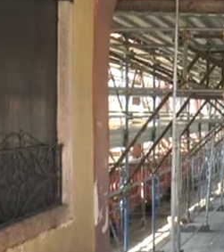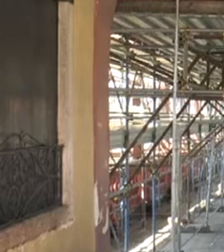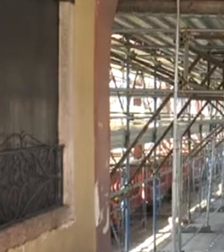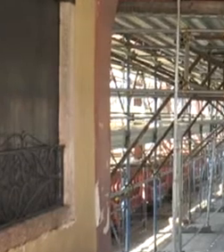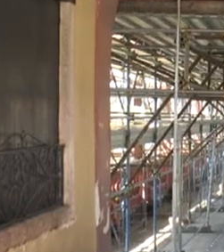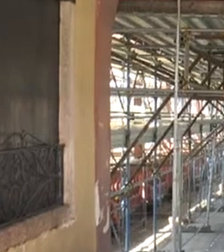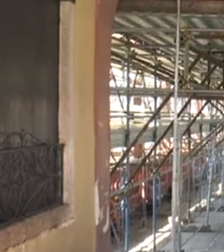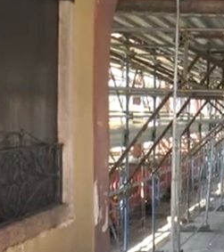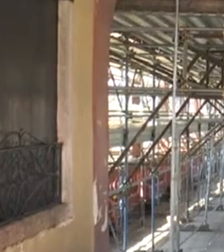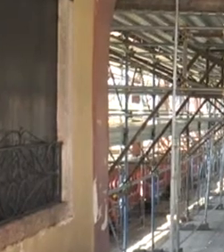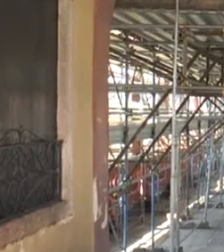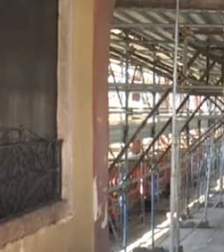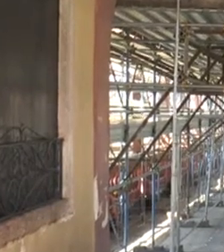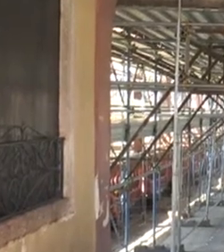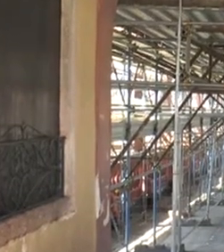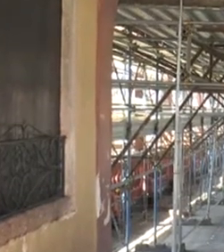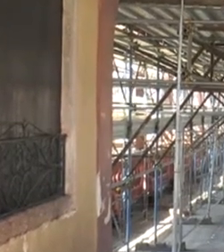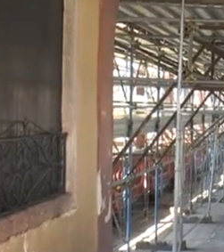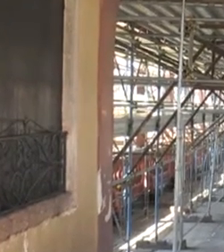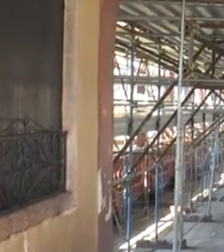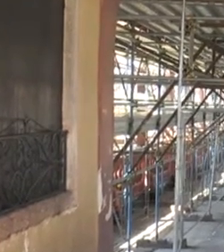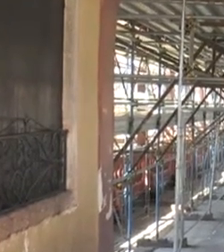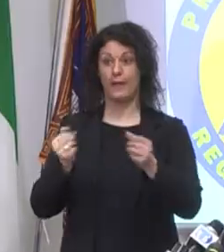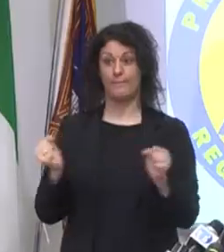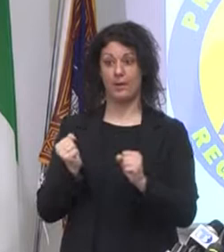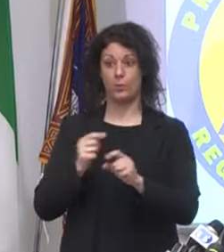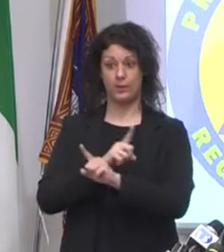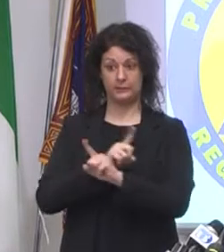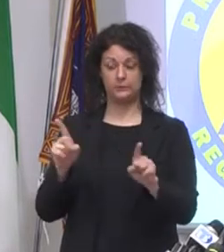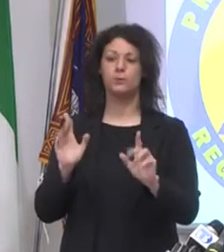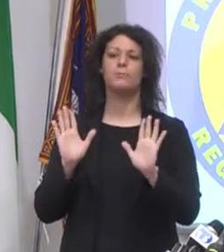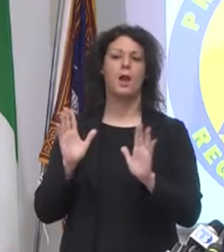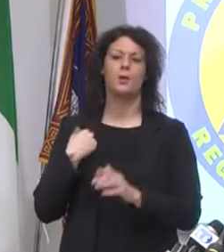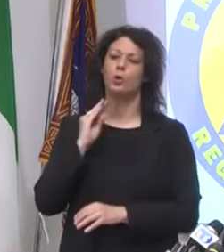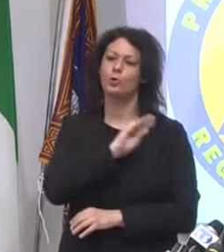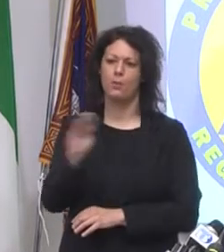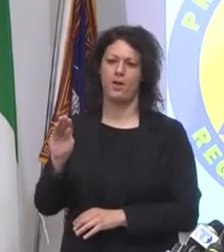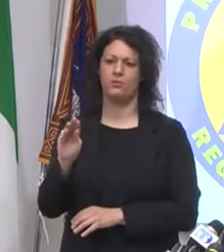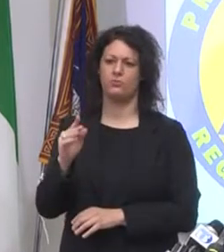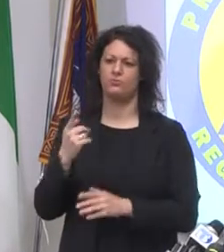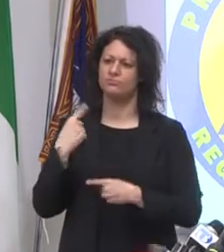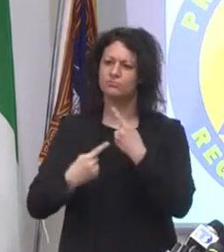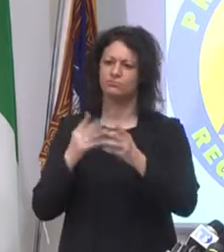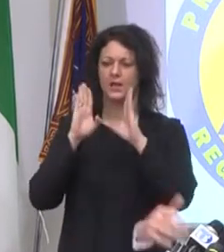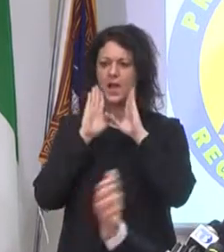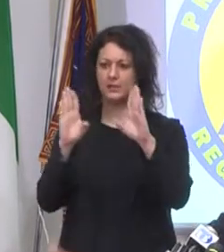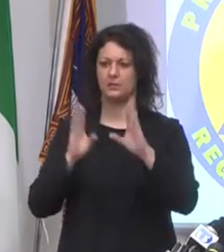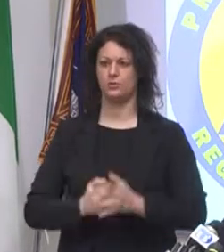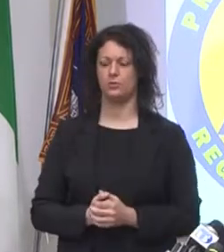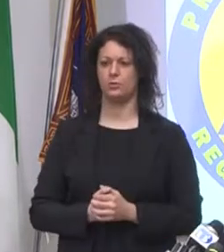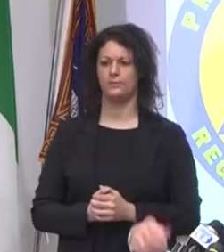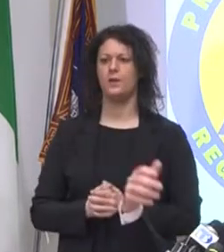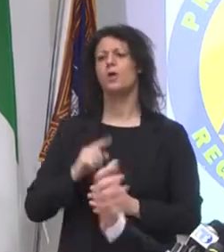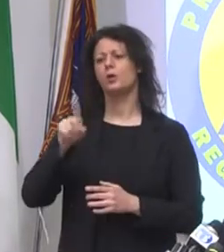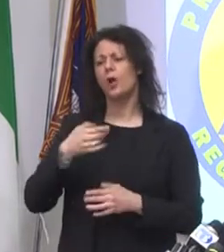benissimo la gravità della situazione e sono di esempio a tutti i Veneti. E vi chiedo di non abbassare la guardia. Poi discuteremo dei 200